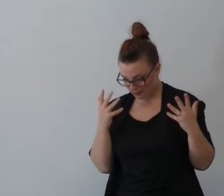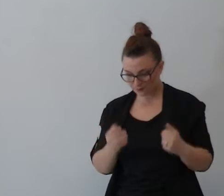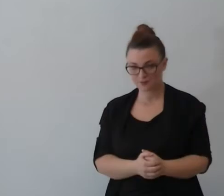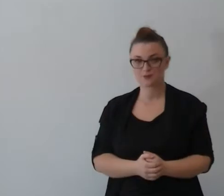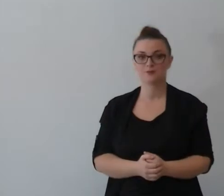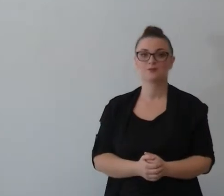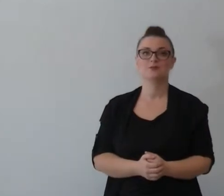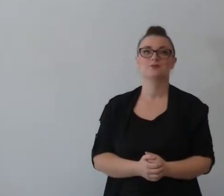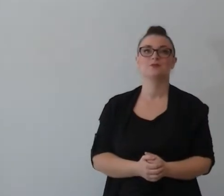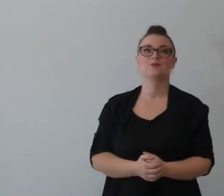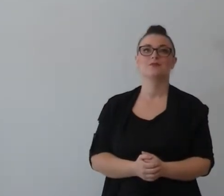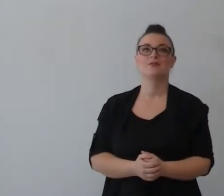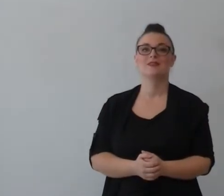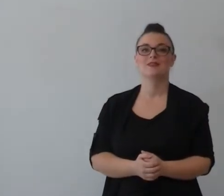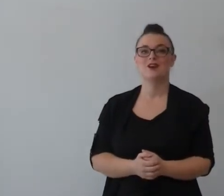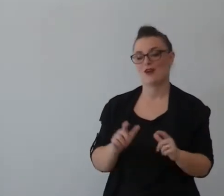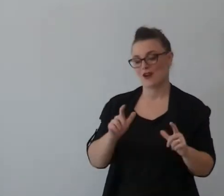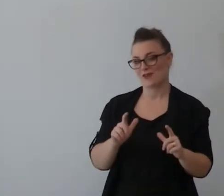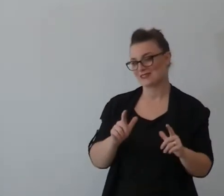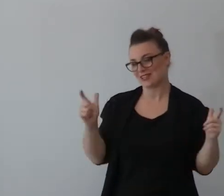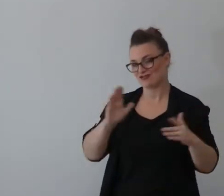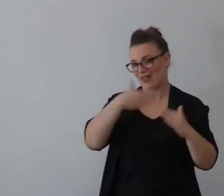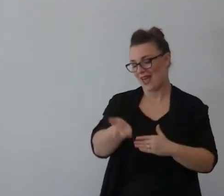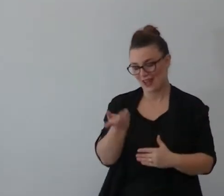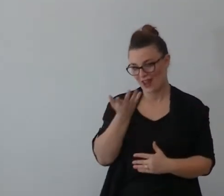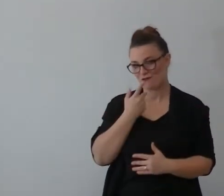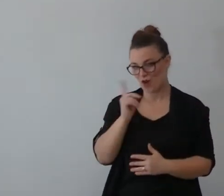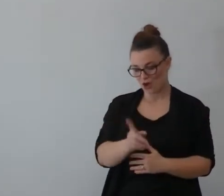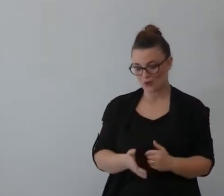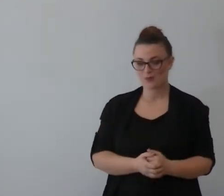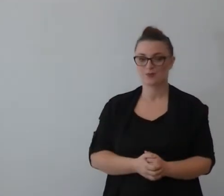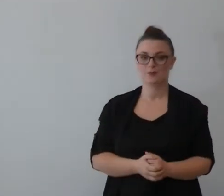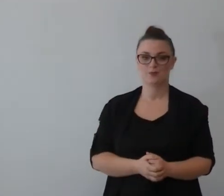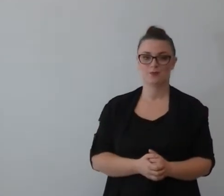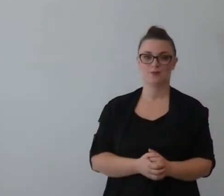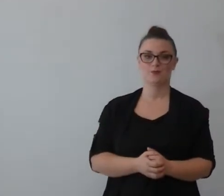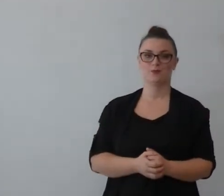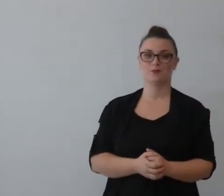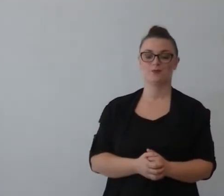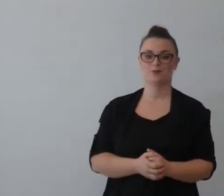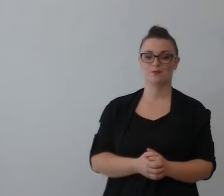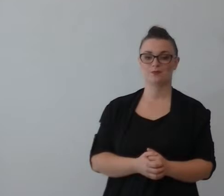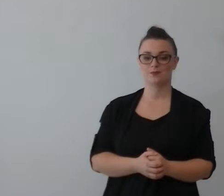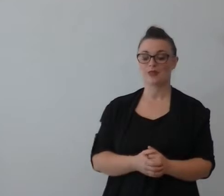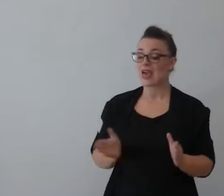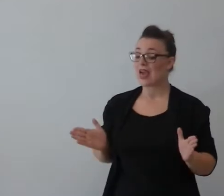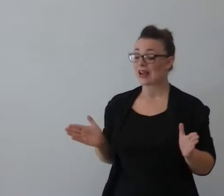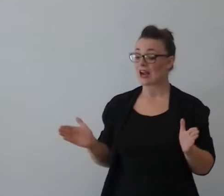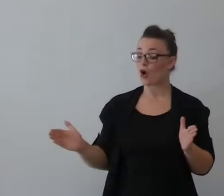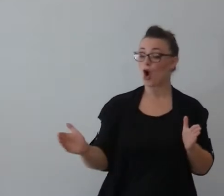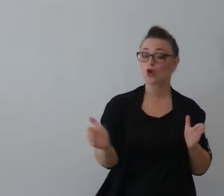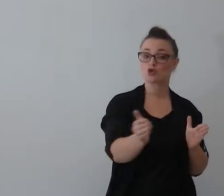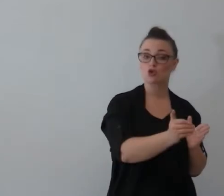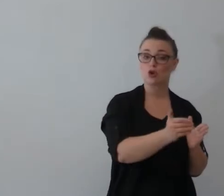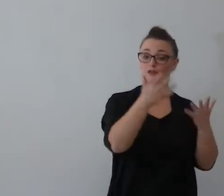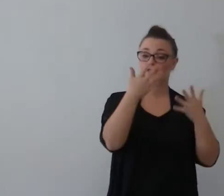ci proviamo senza esagerare allora sono siete trasporti circa due mesi dalla fine dell'inizio